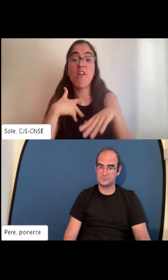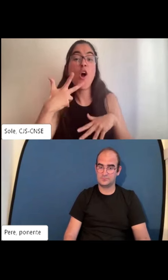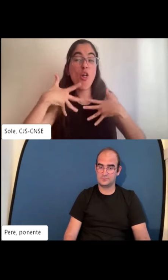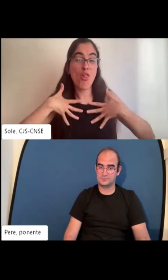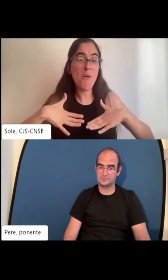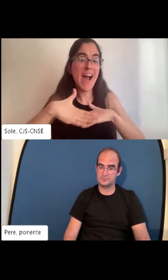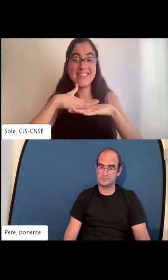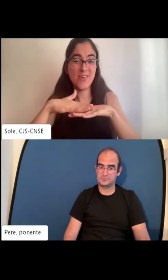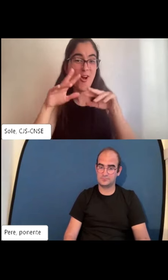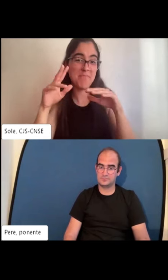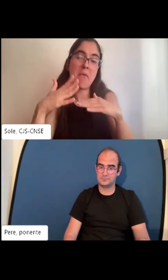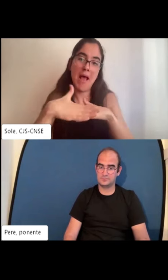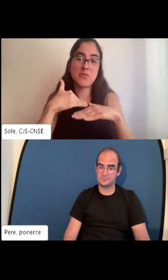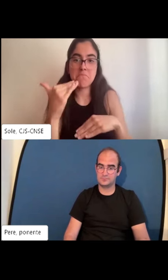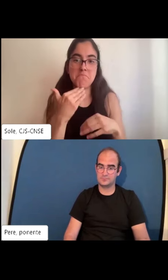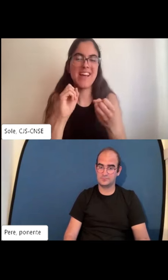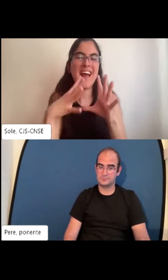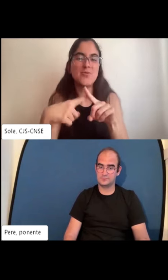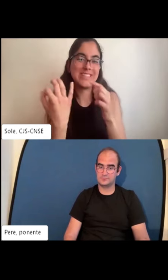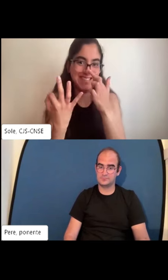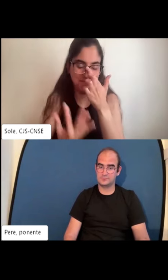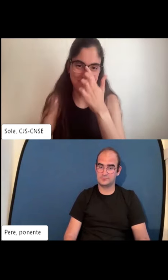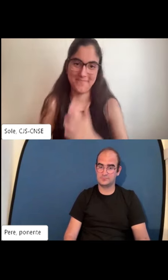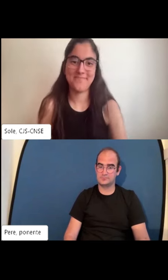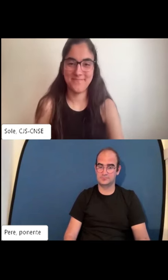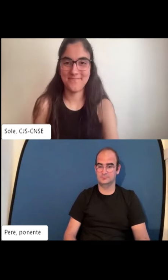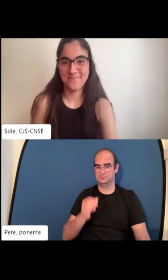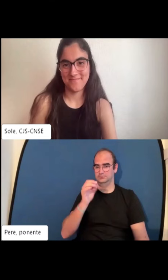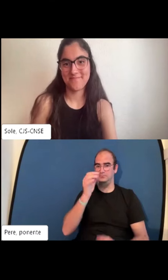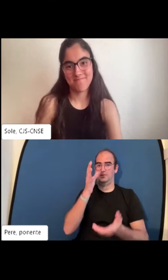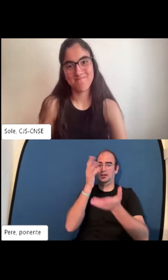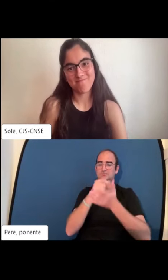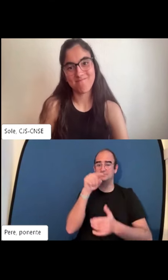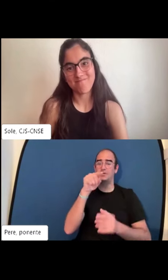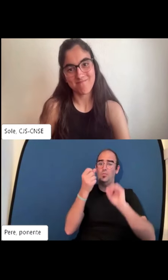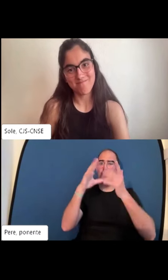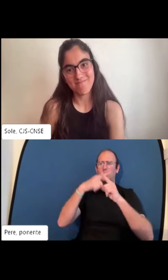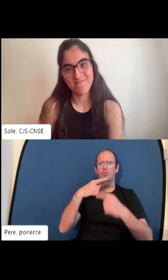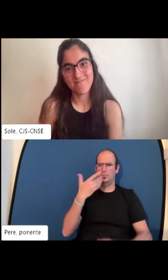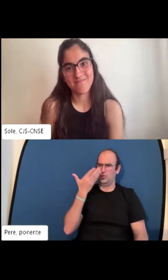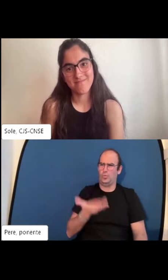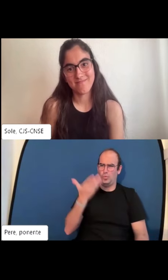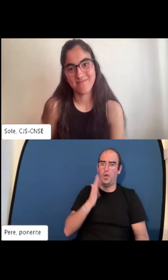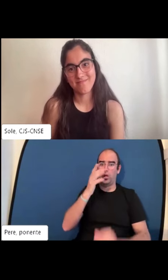puedes incluso tener con un conocimiento básico acceder a los cursos de tu carrera universitaria en otros